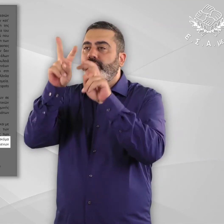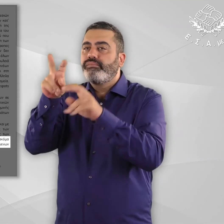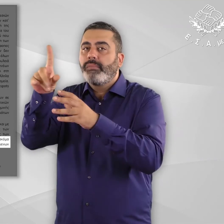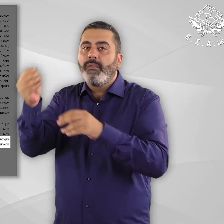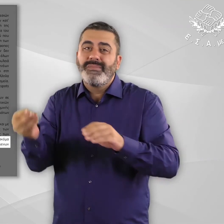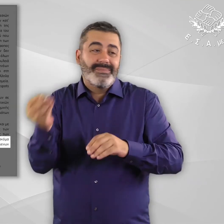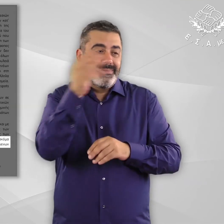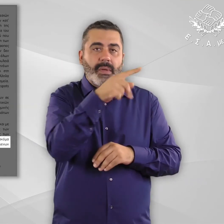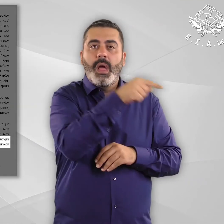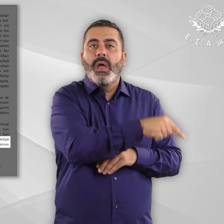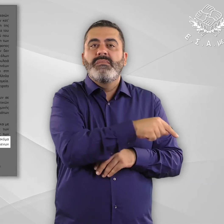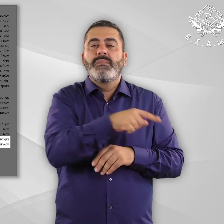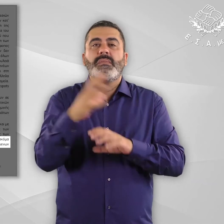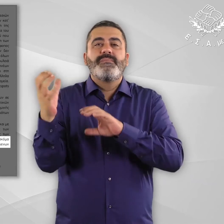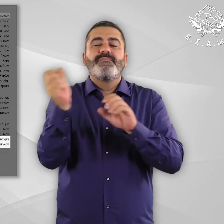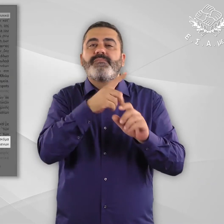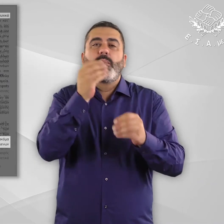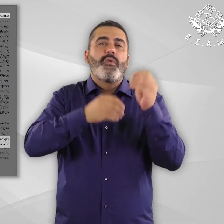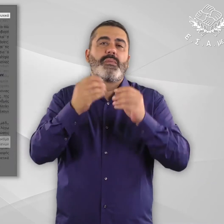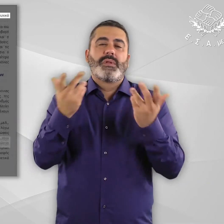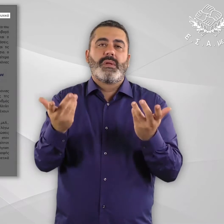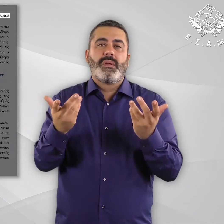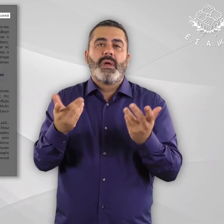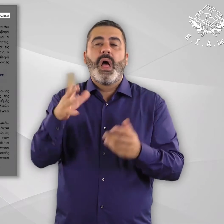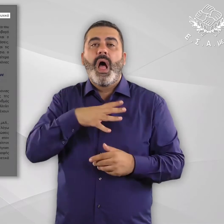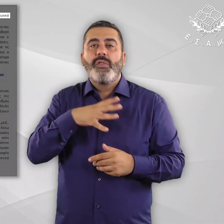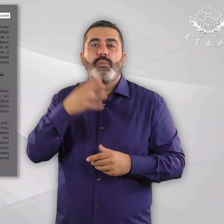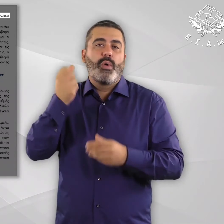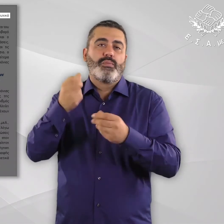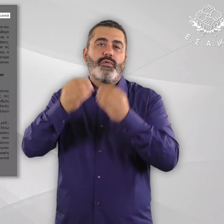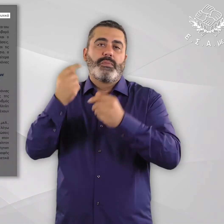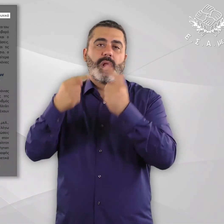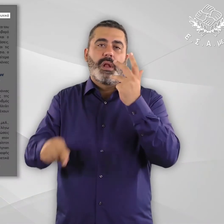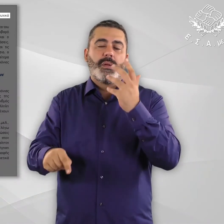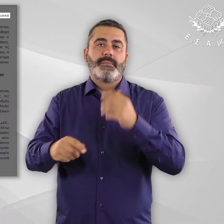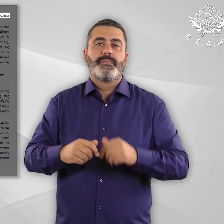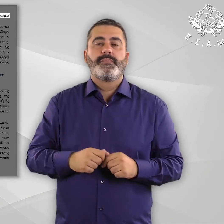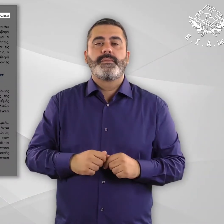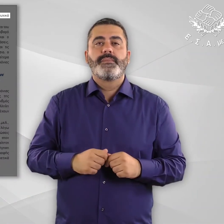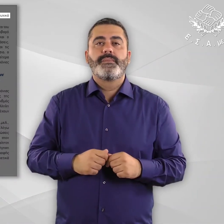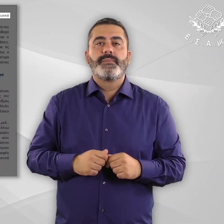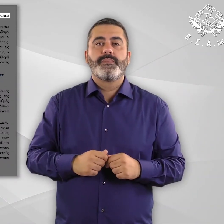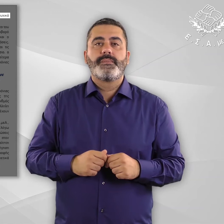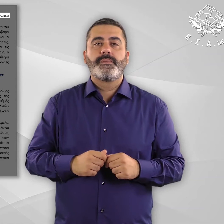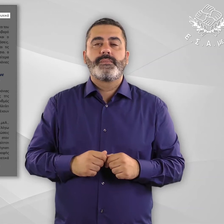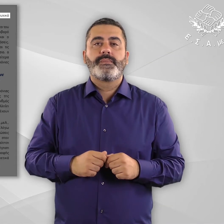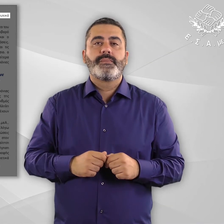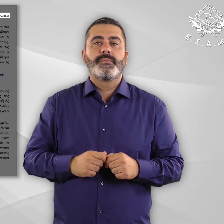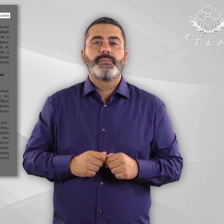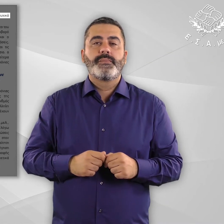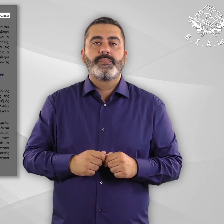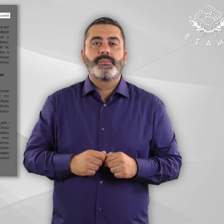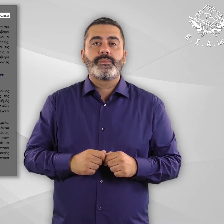στη διαχείριση των ιετρικών πληροφοριών νεοεισαρχόμενων στην ενδοχώρα οι οποίοι αντιμετωπίζουν οργανικά και ψυχικά ζητήματα.